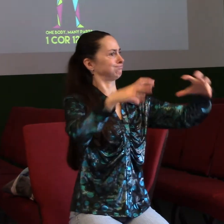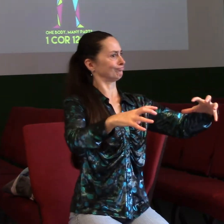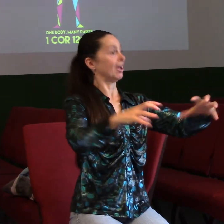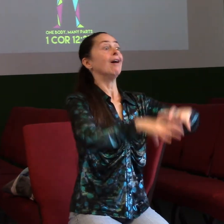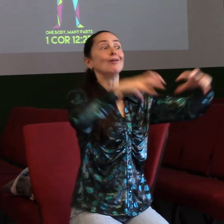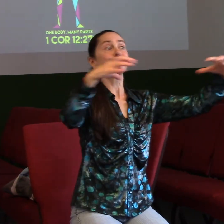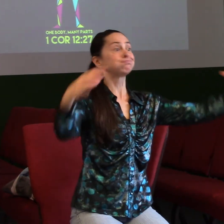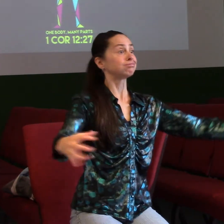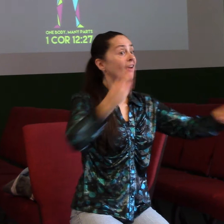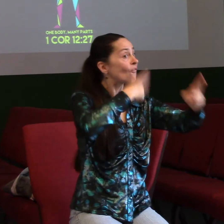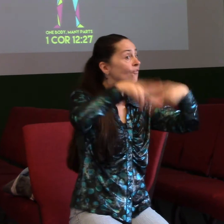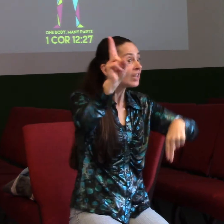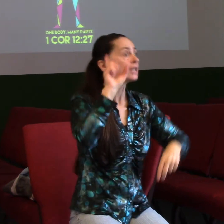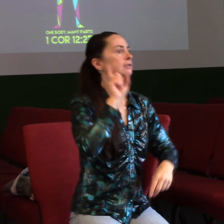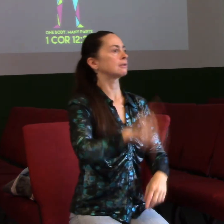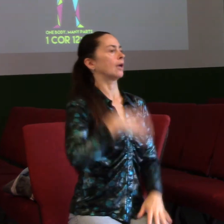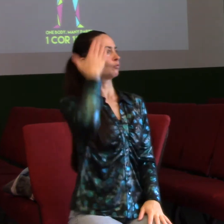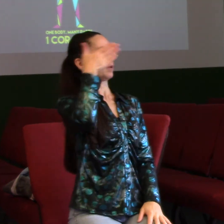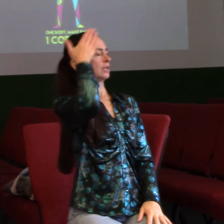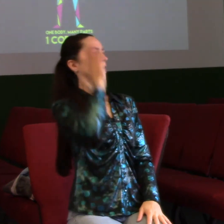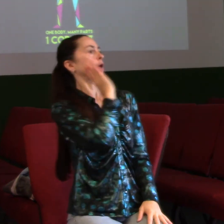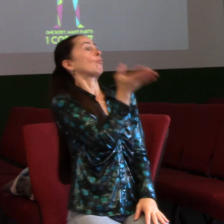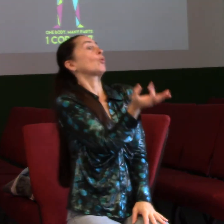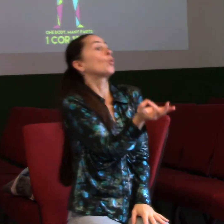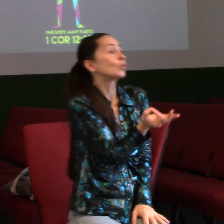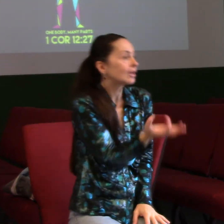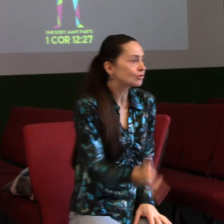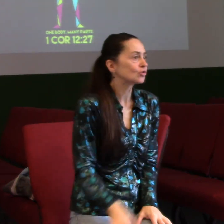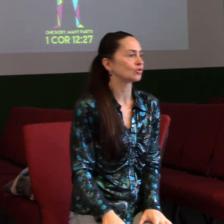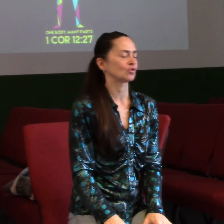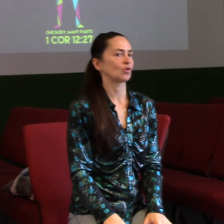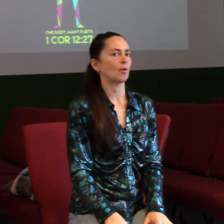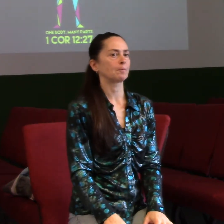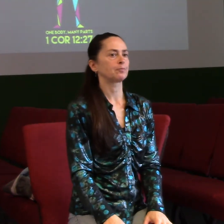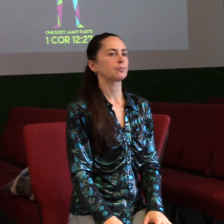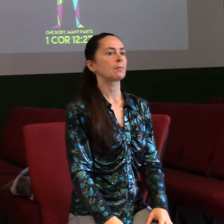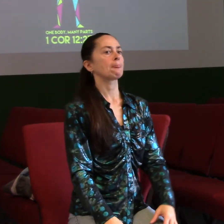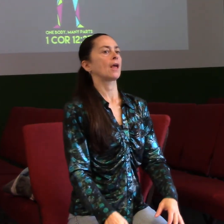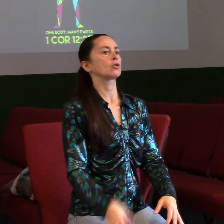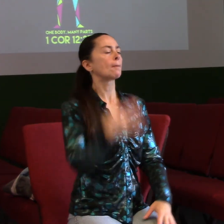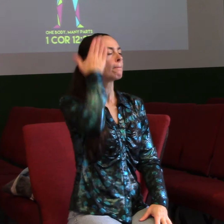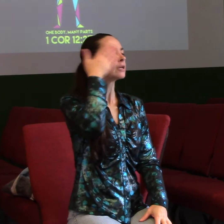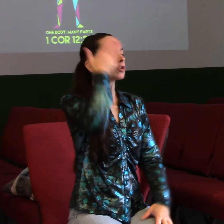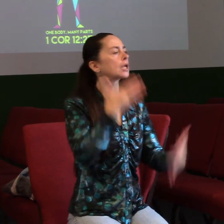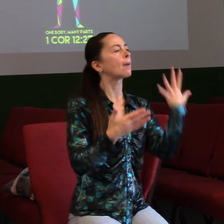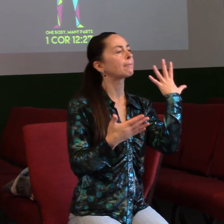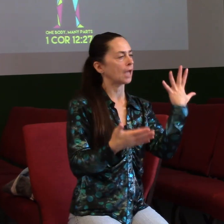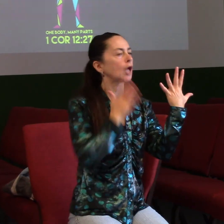jsme si mysleli. A to je hrozně důležité si uvědomit, když se budeme bavit o těch pětí myšlenkách, jak vzájemně